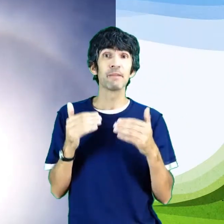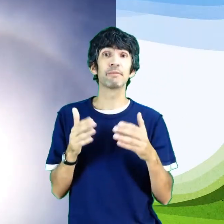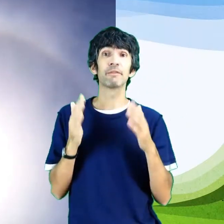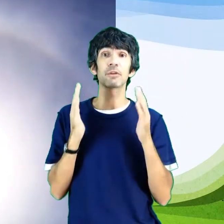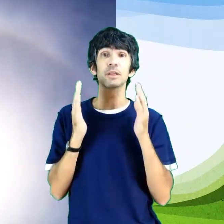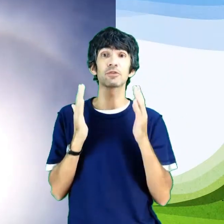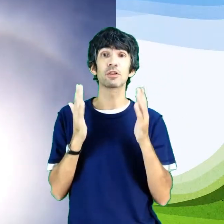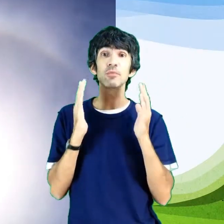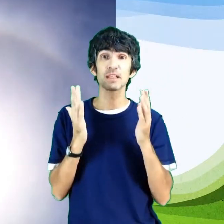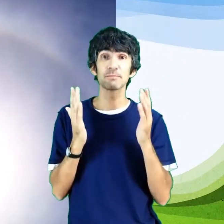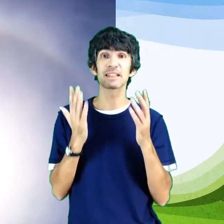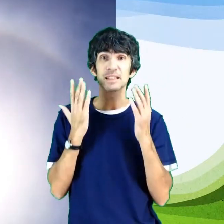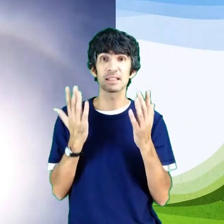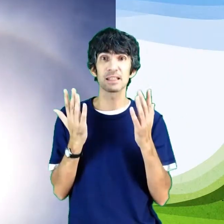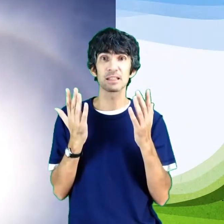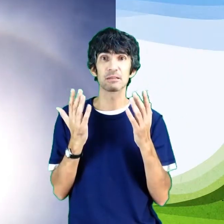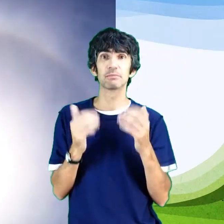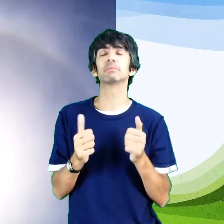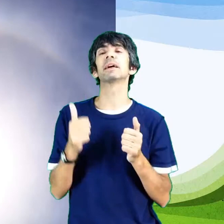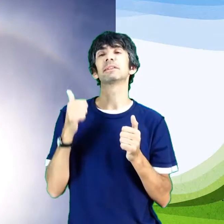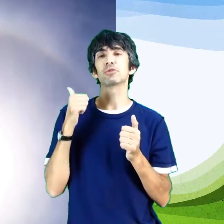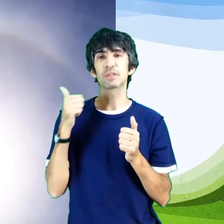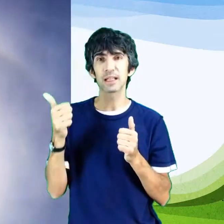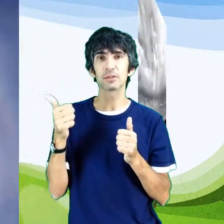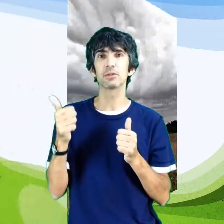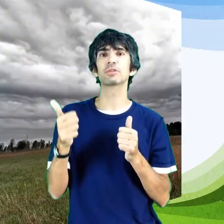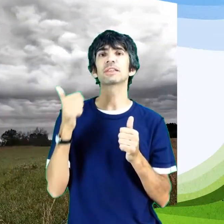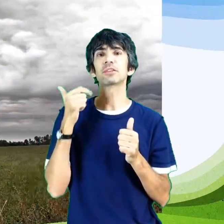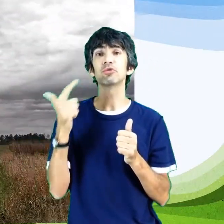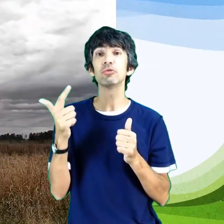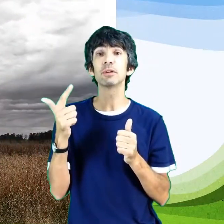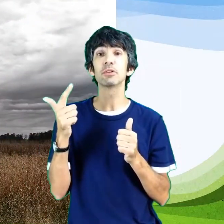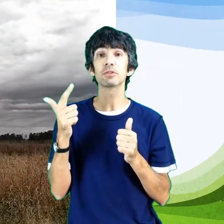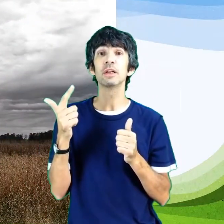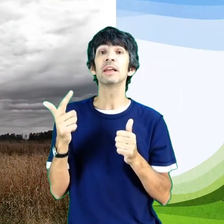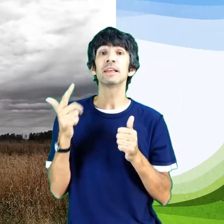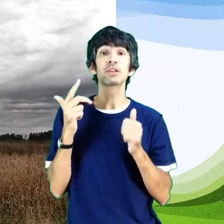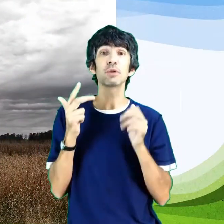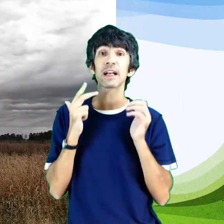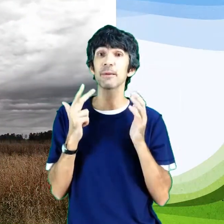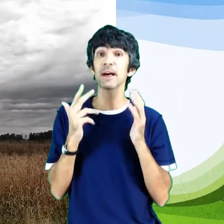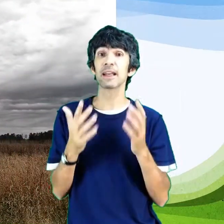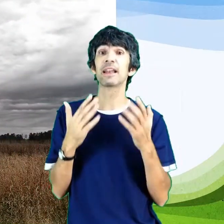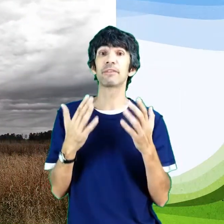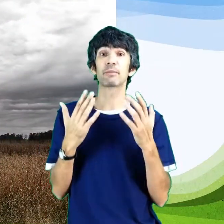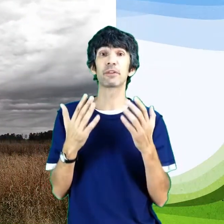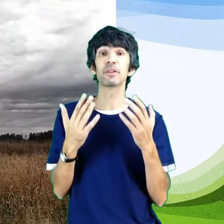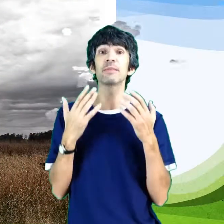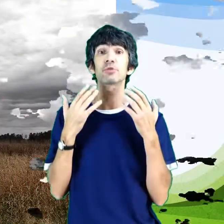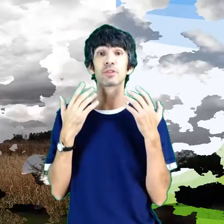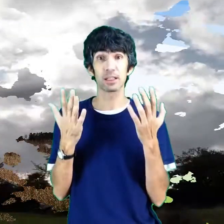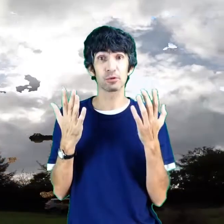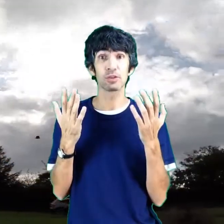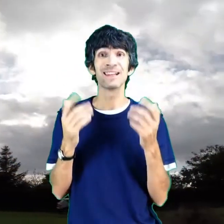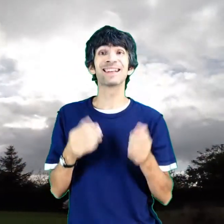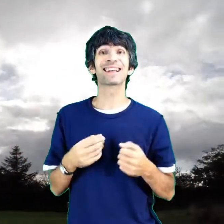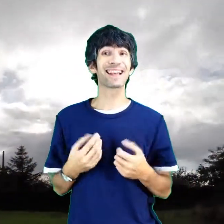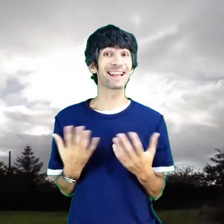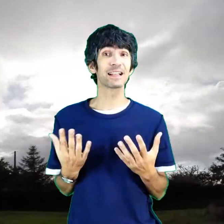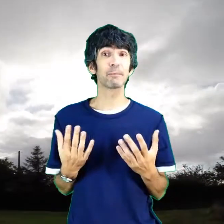van formándose nubes más densas, altostratos, estratocúmulos, y suele acabar en la formación de nimbostratos, que generan